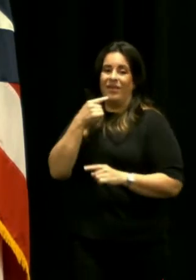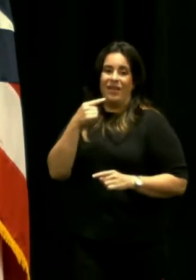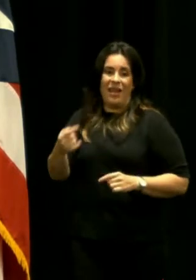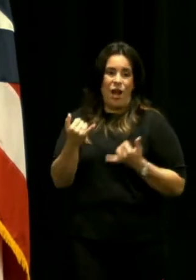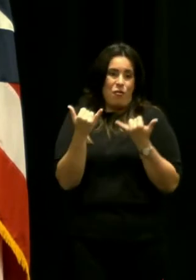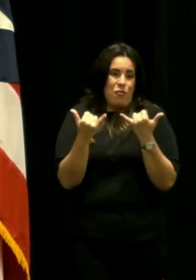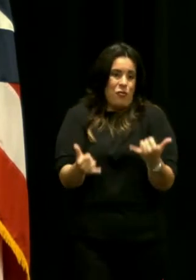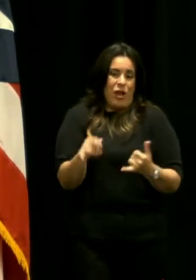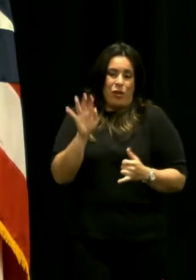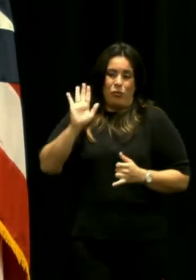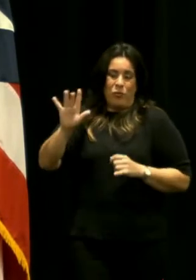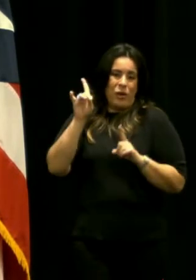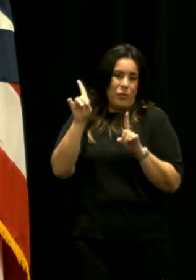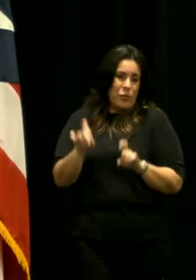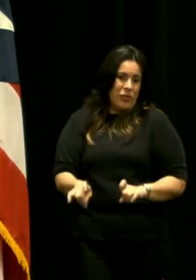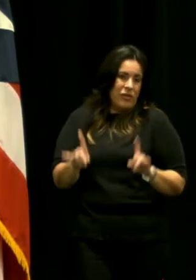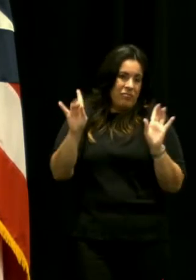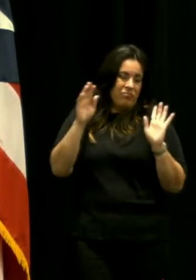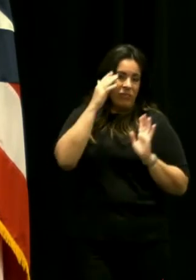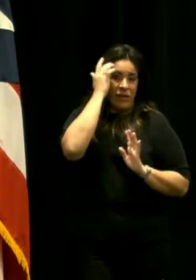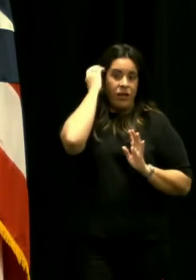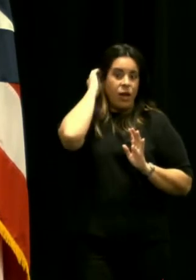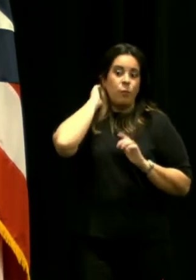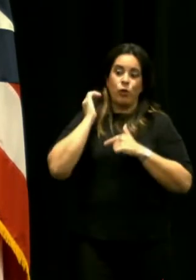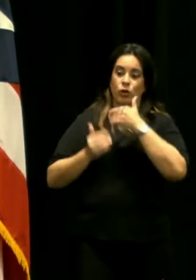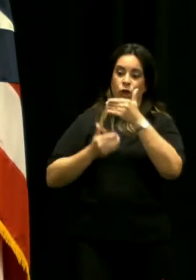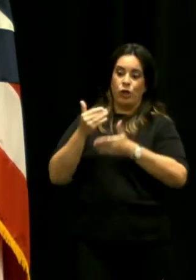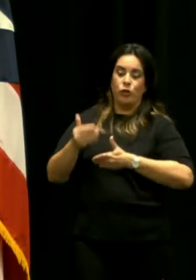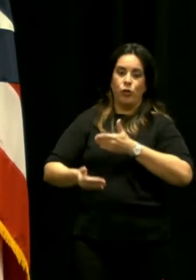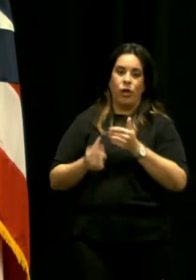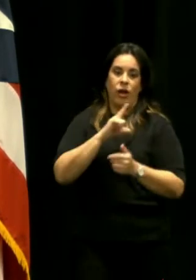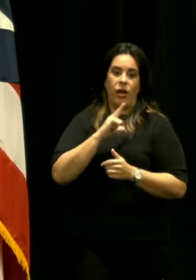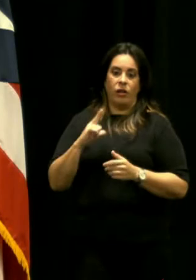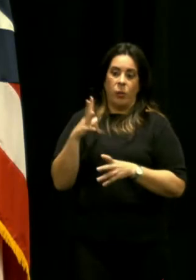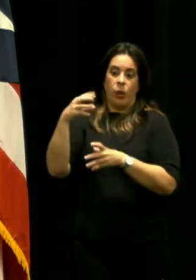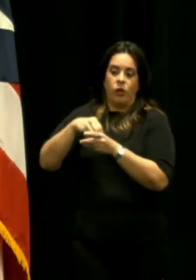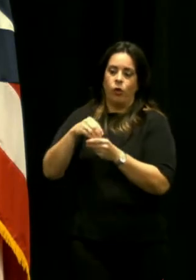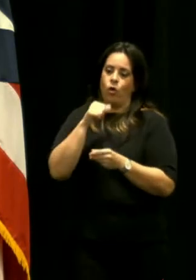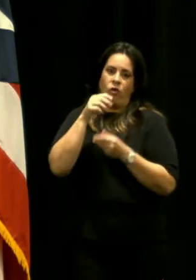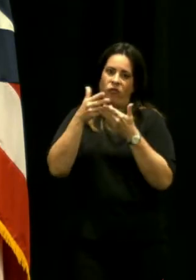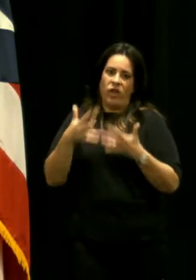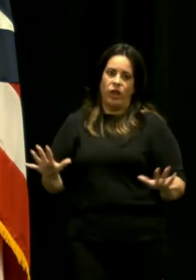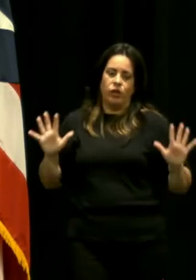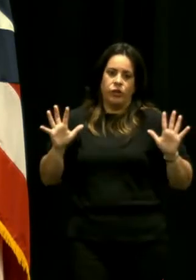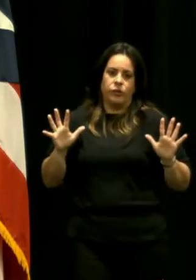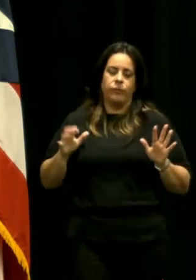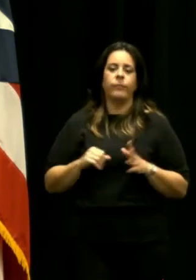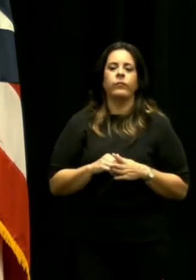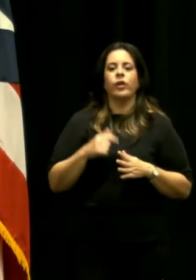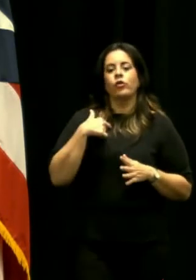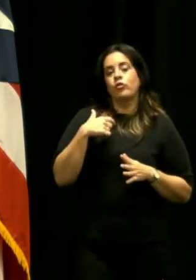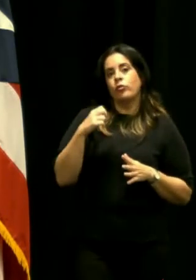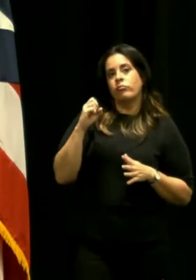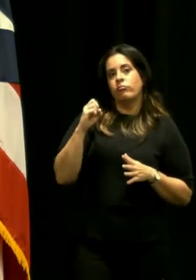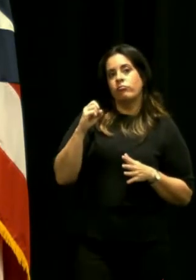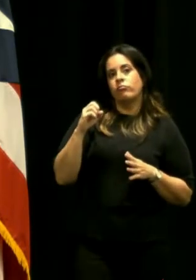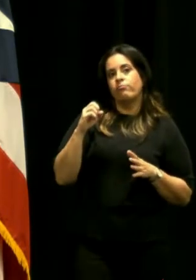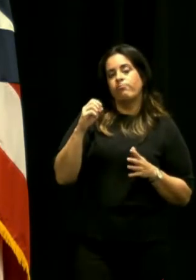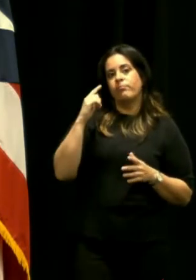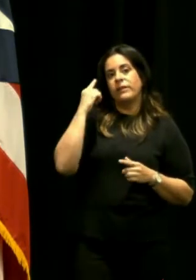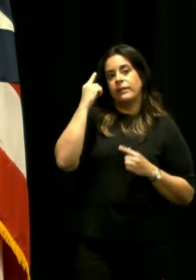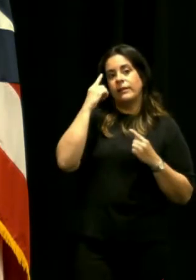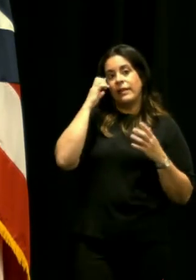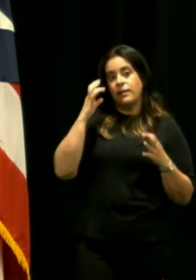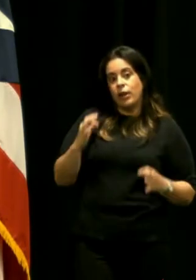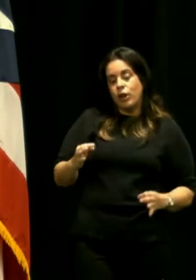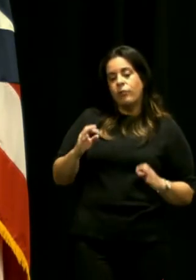indicar en tu pregunta o sea el proceso legislativo no ha culminado por eso es que yo opté por presentar ese